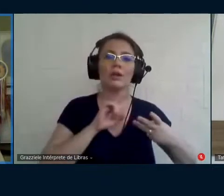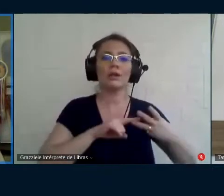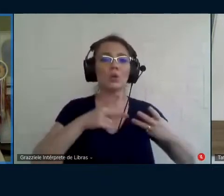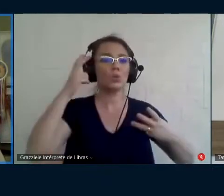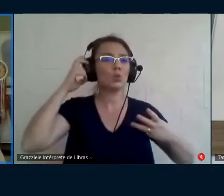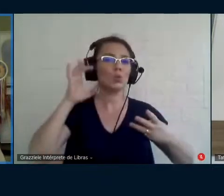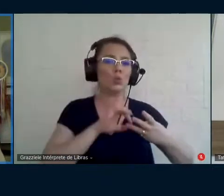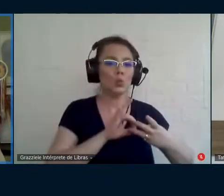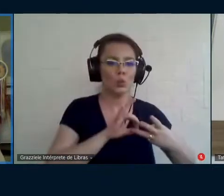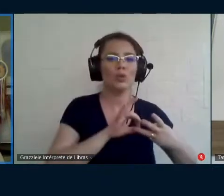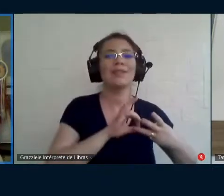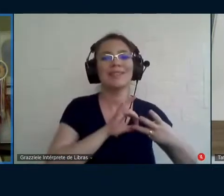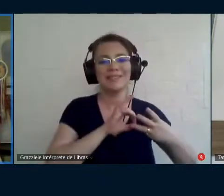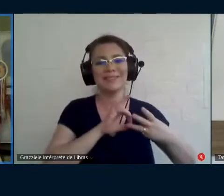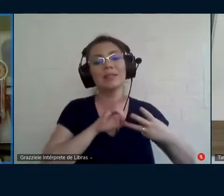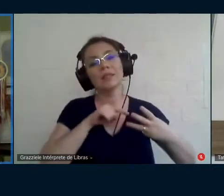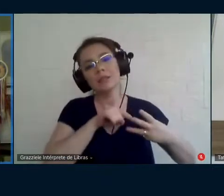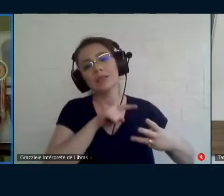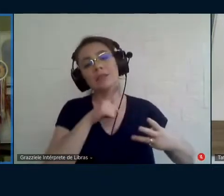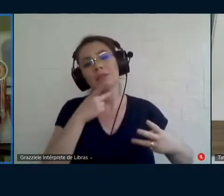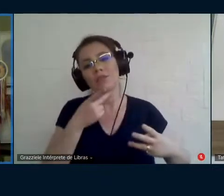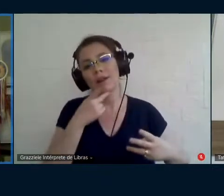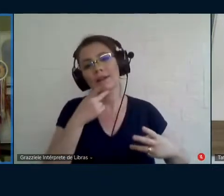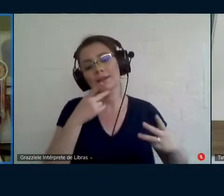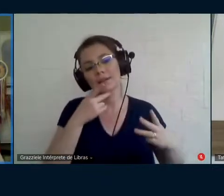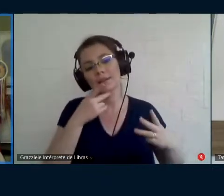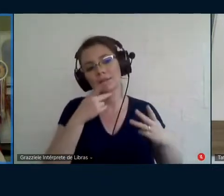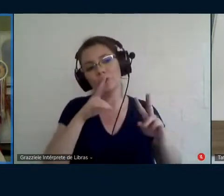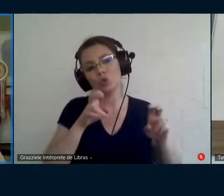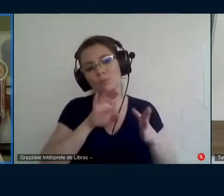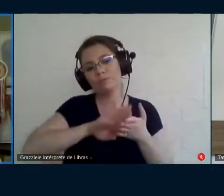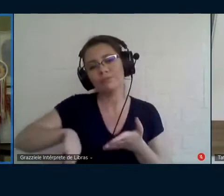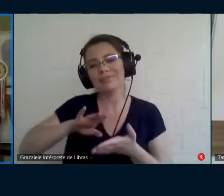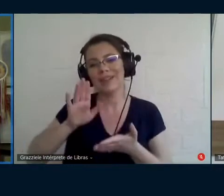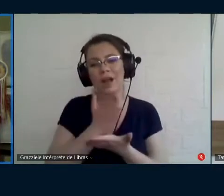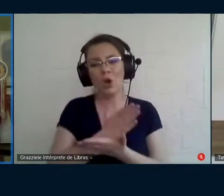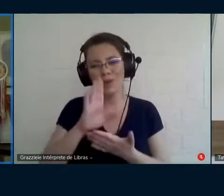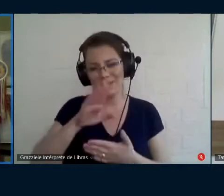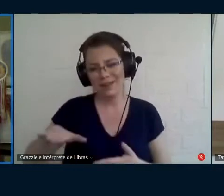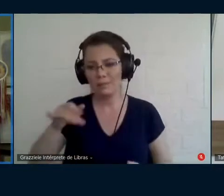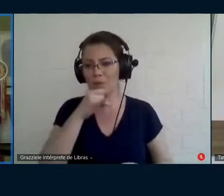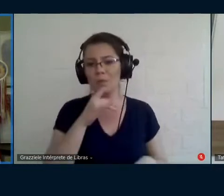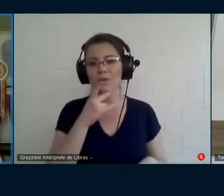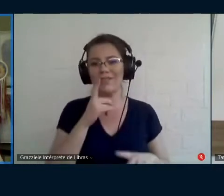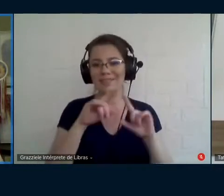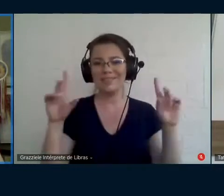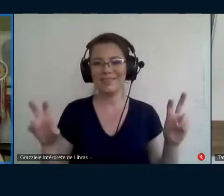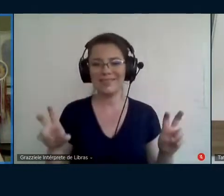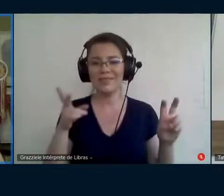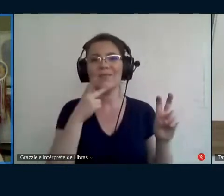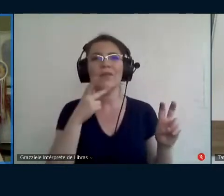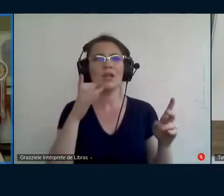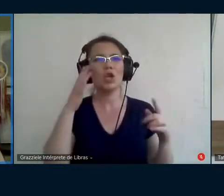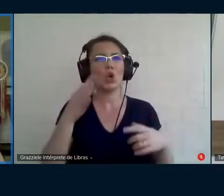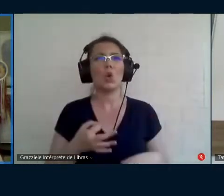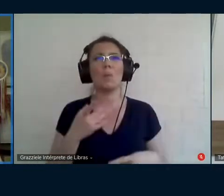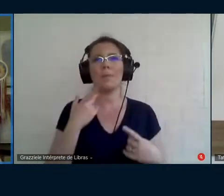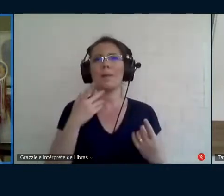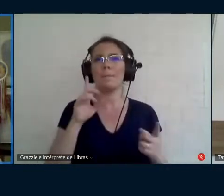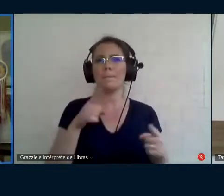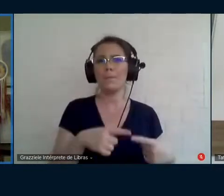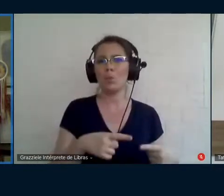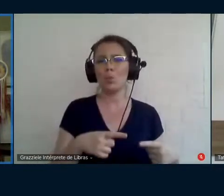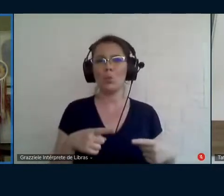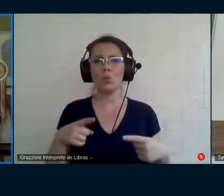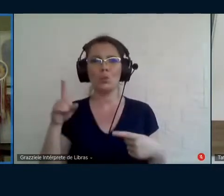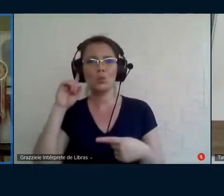da exclusão dessas crianças, né? Você diz, olha, a compreensão de que música e surdez não se relacionam é sim